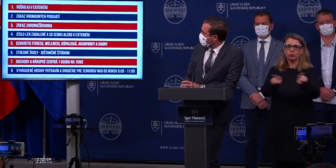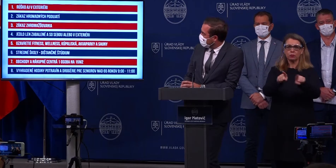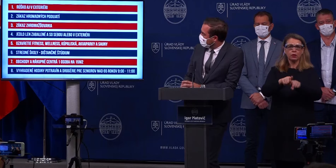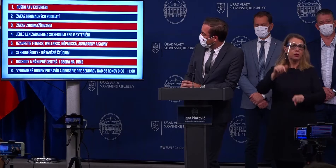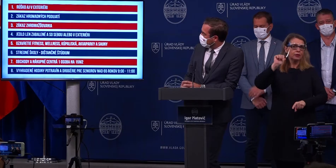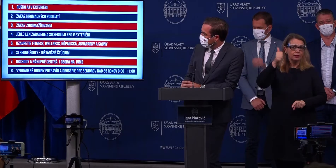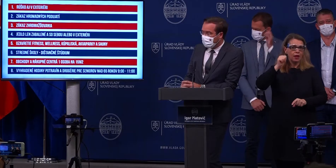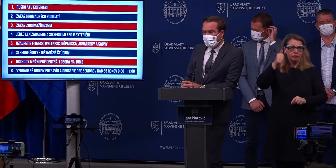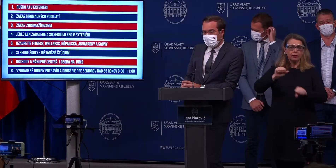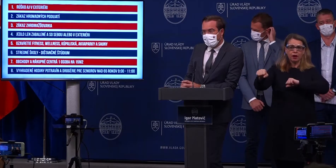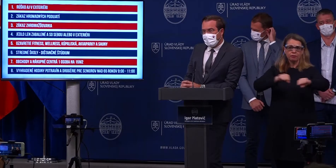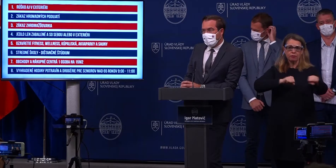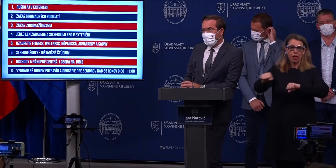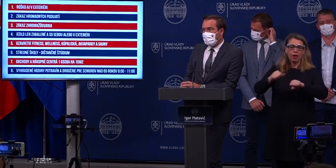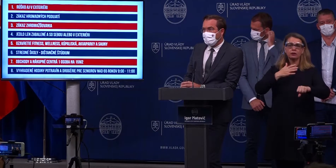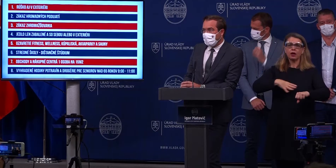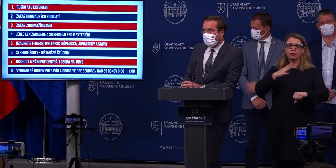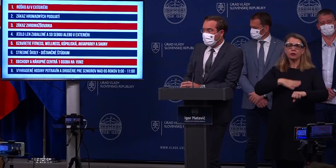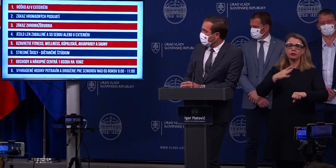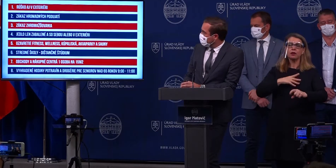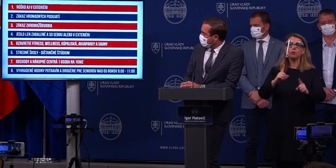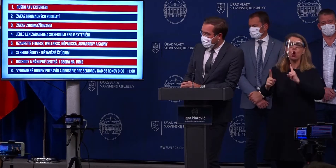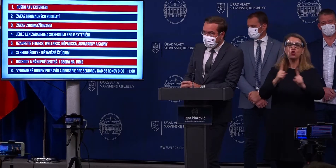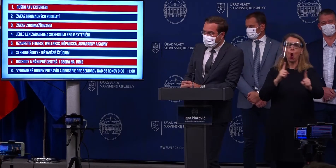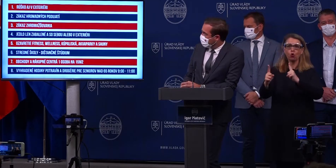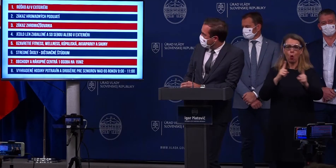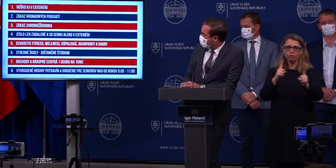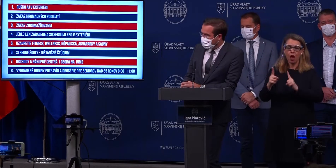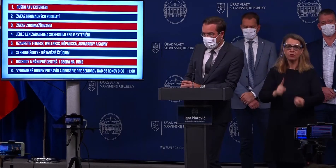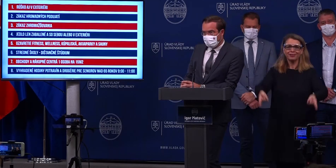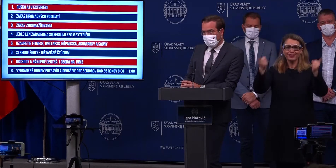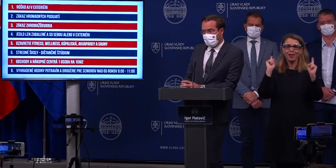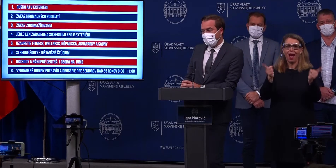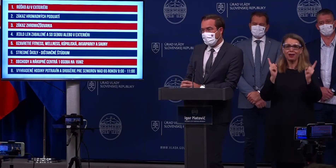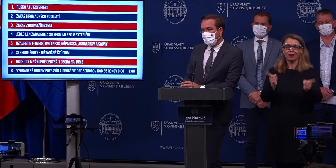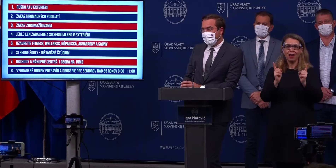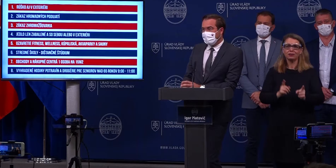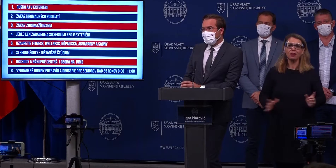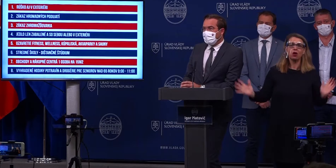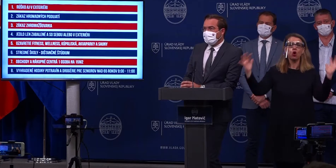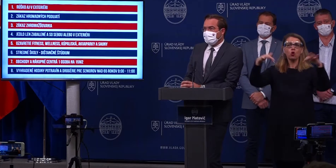by sme na vláde chceli prerokovať aj zákaz zromažďovania.